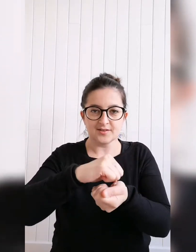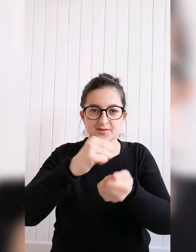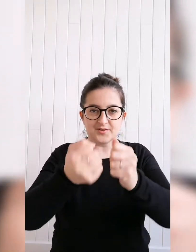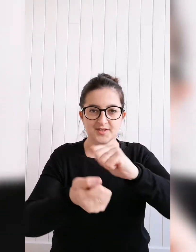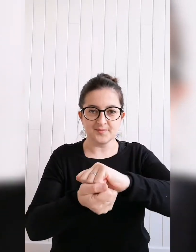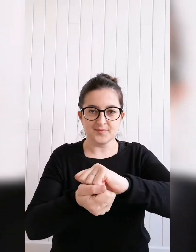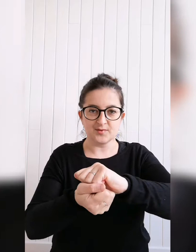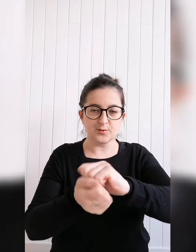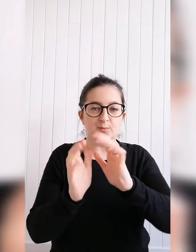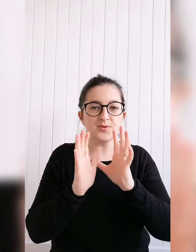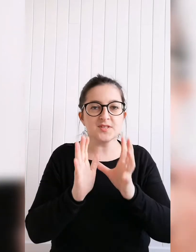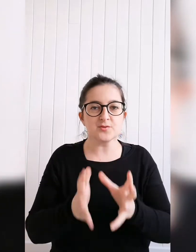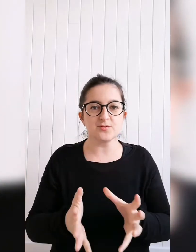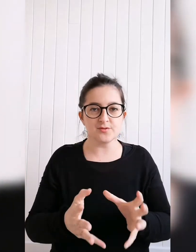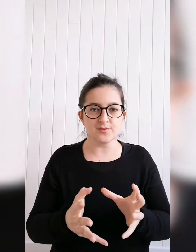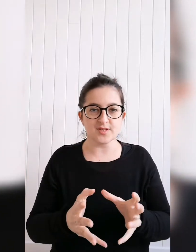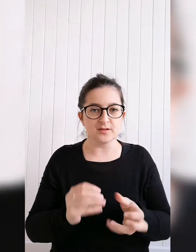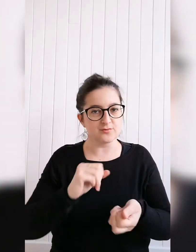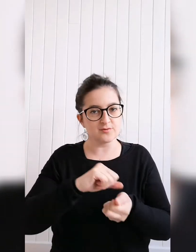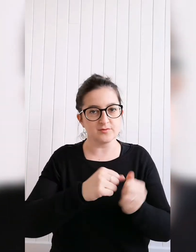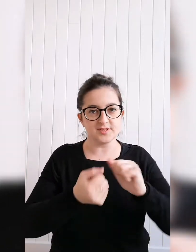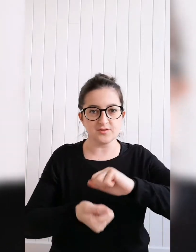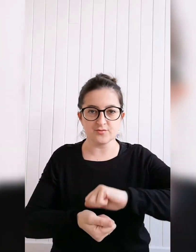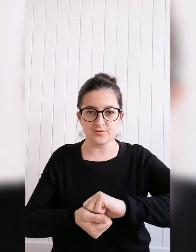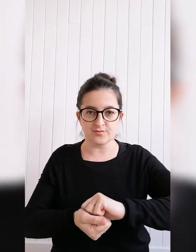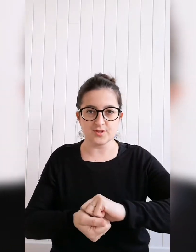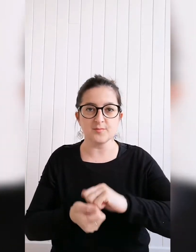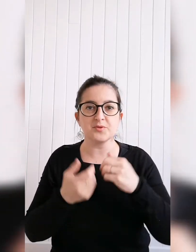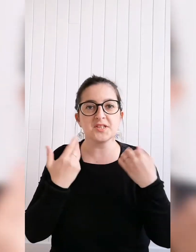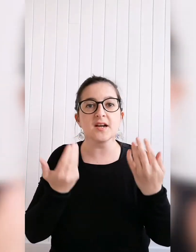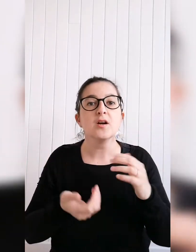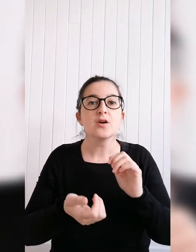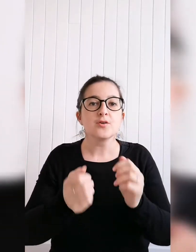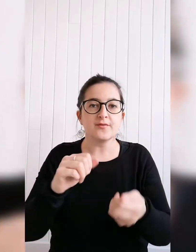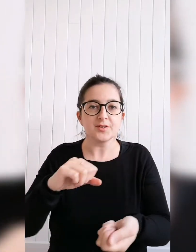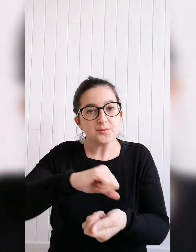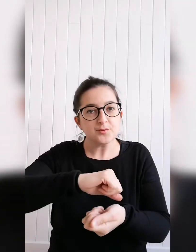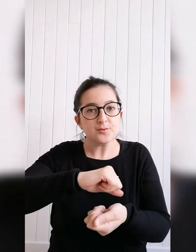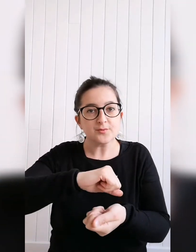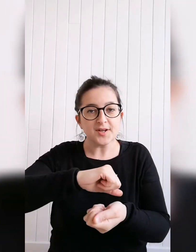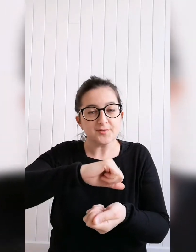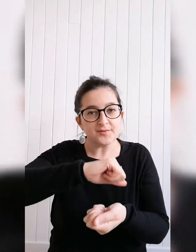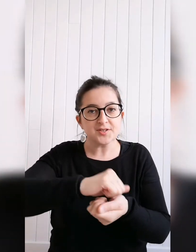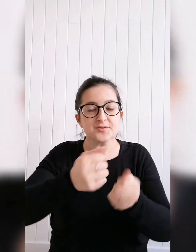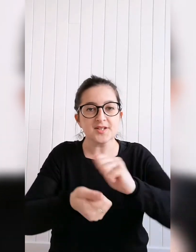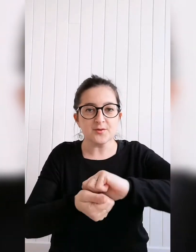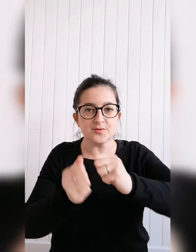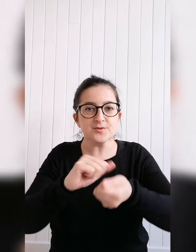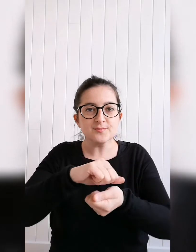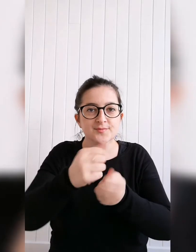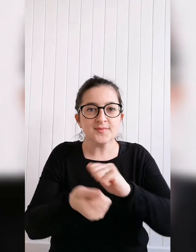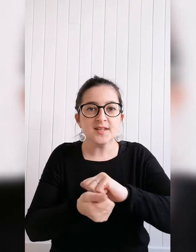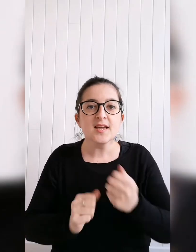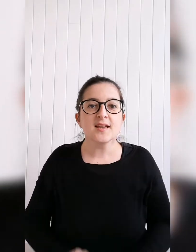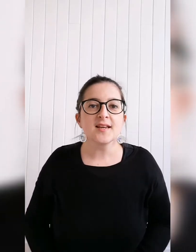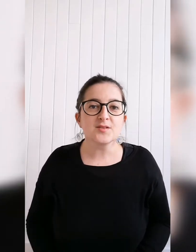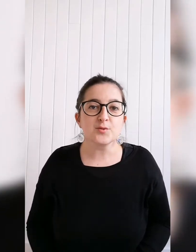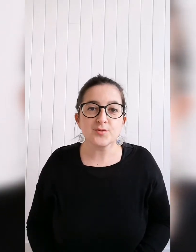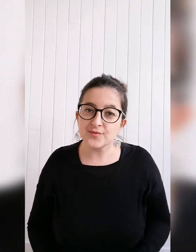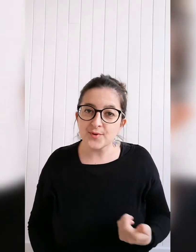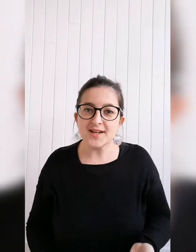Changer. Donc on peut signer juste ça, juste le signe changer et puis dire on va changer la couche. Est-ce que tu veux